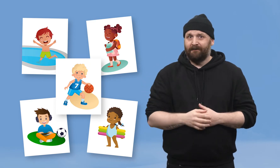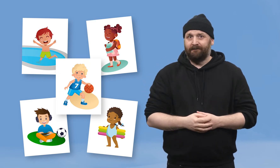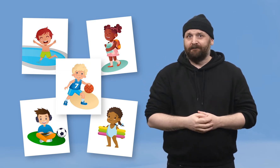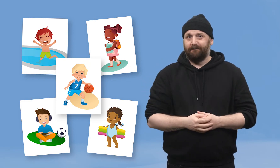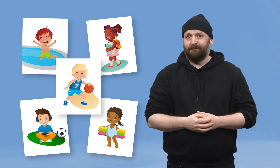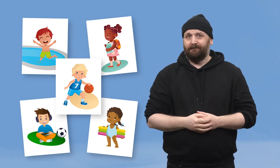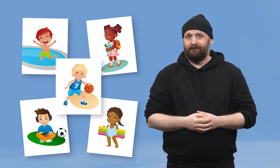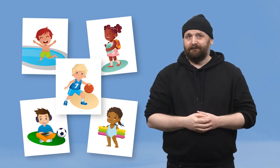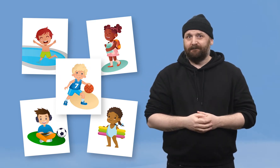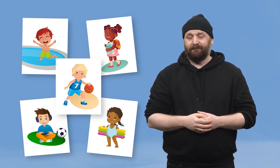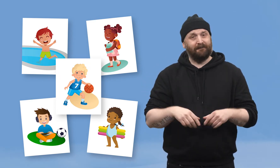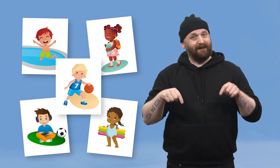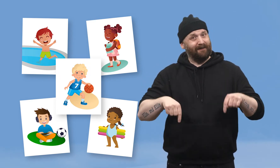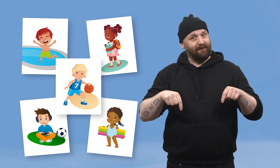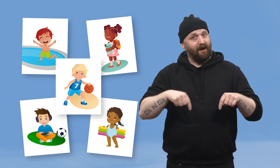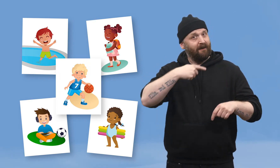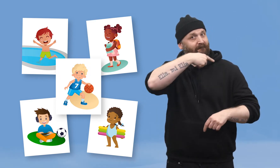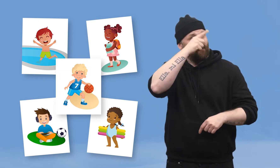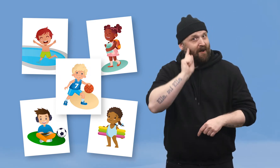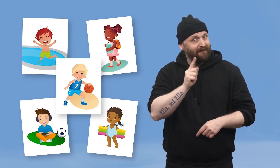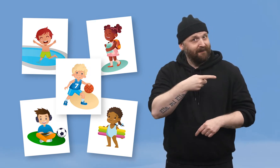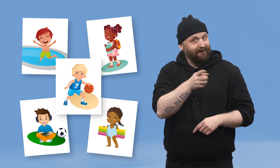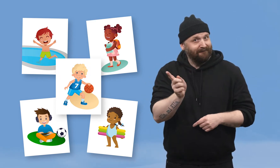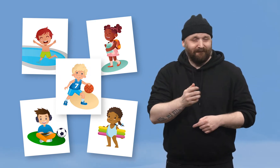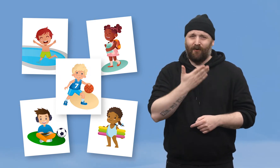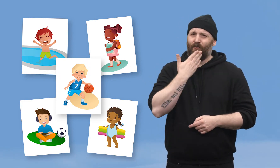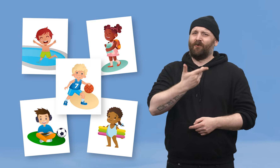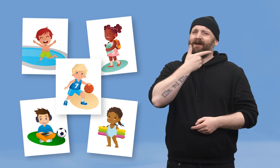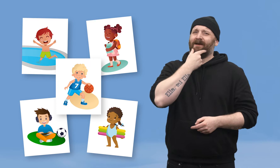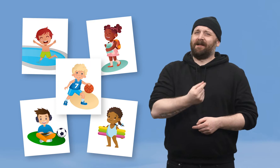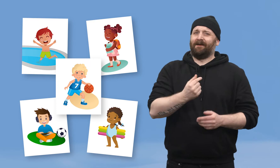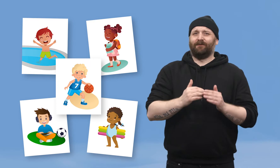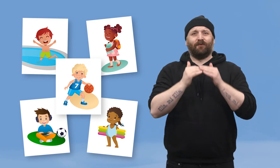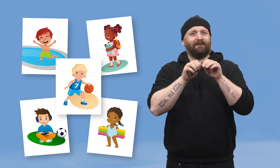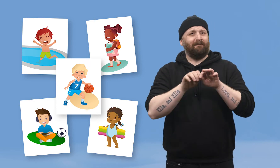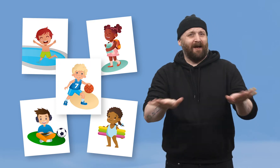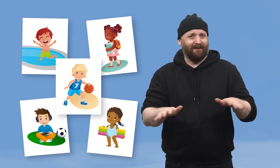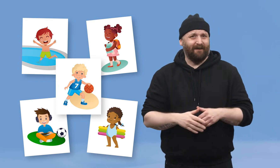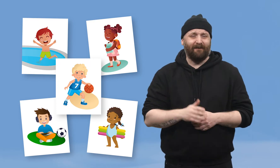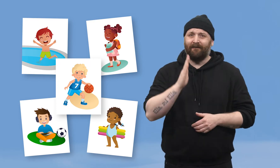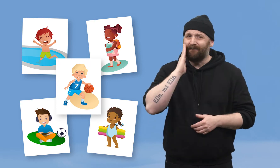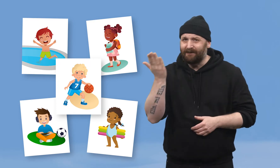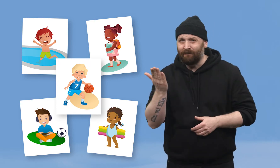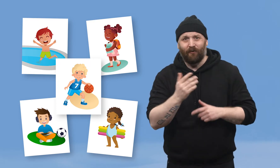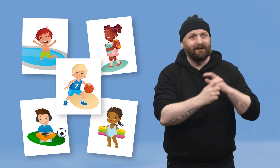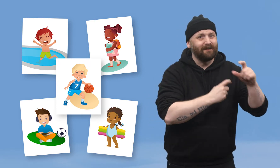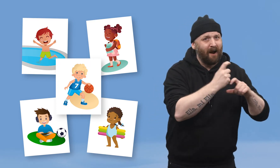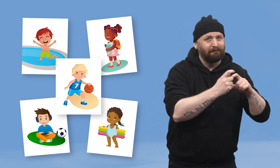bildene? Jo, det er foreldrene. Dagens foreldre er godt kjent med sosiale medier, Facebook,